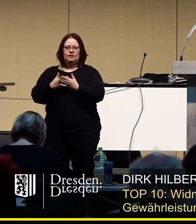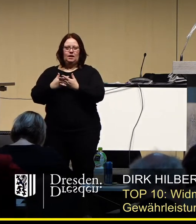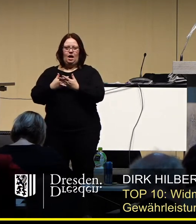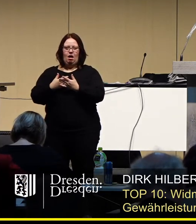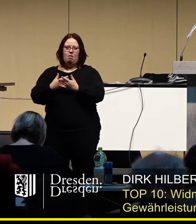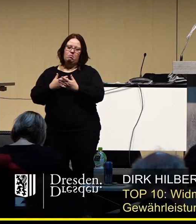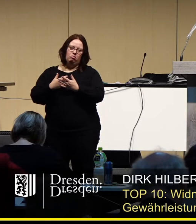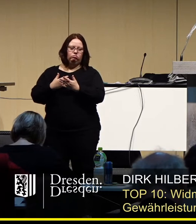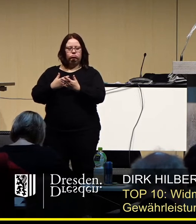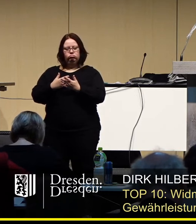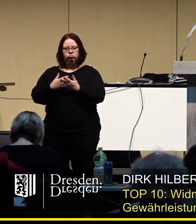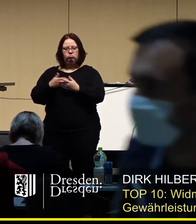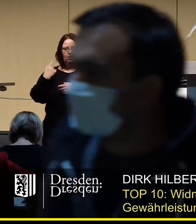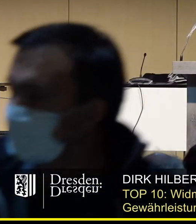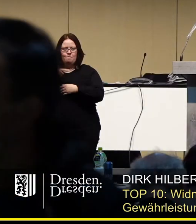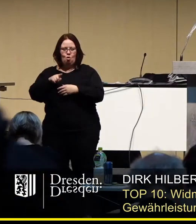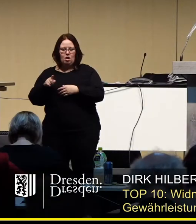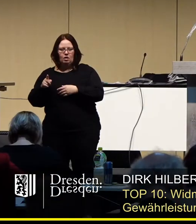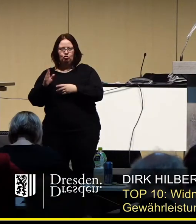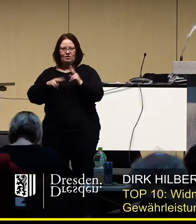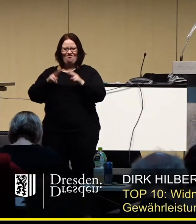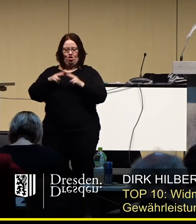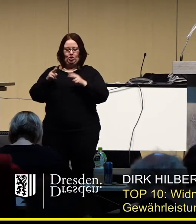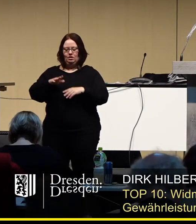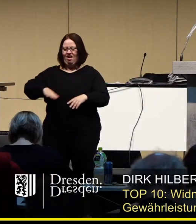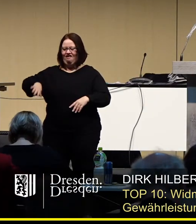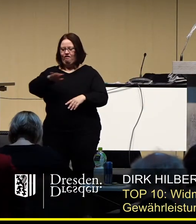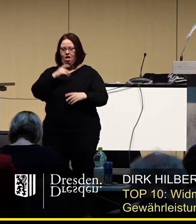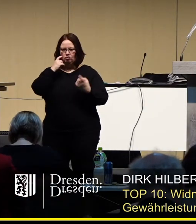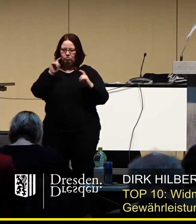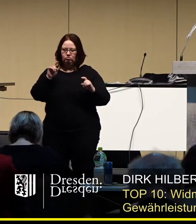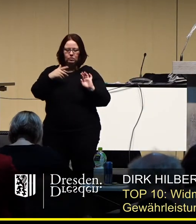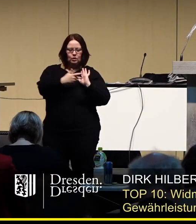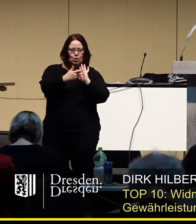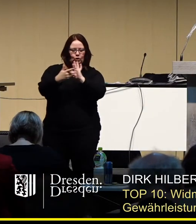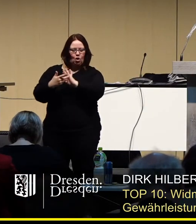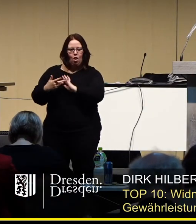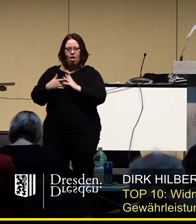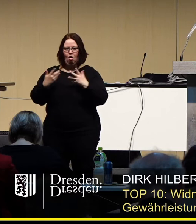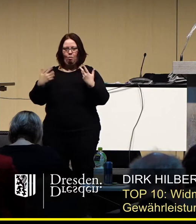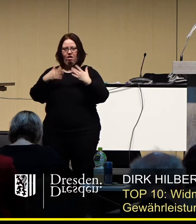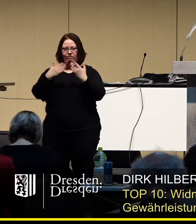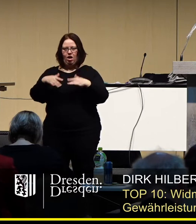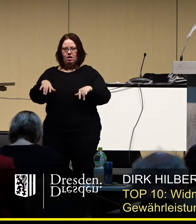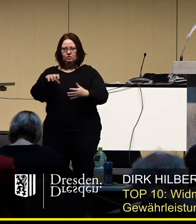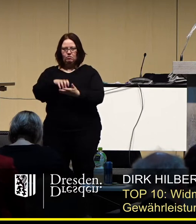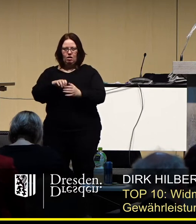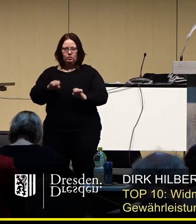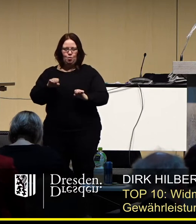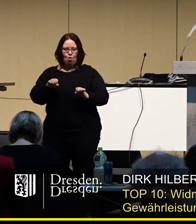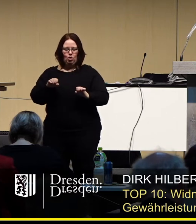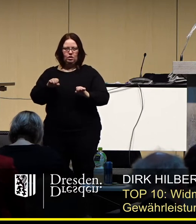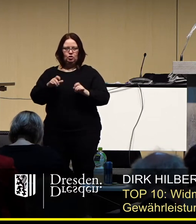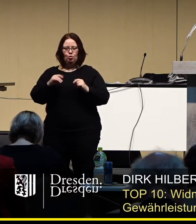vergangenen Monaten verschiedenste Flächen innerhalb des Stadtgebietes untersucht worden, die natürlich in